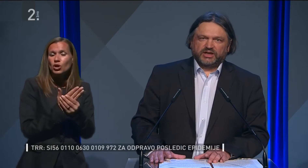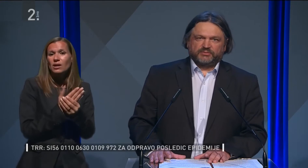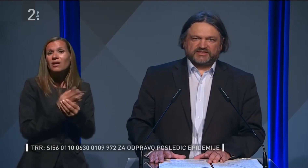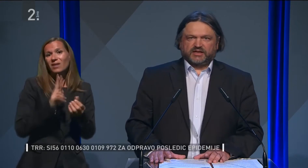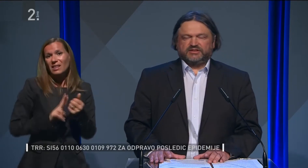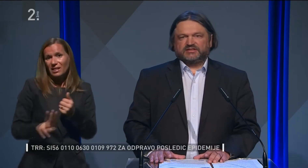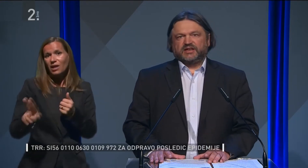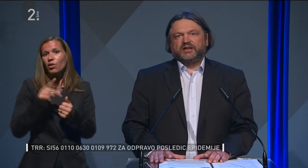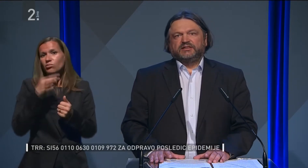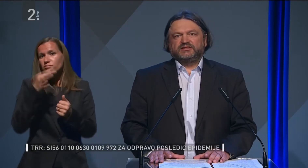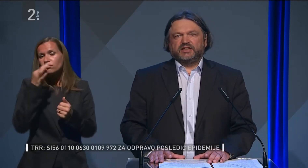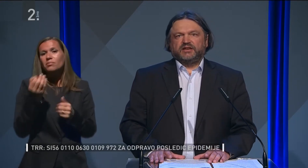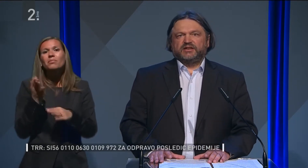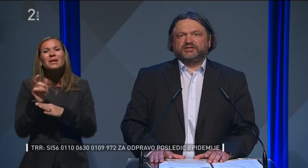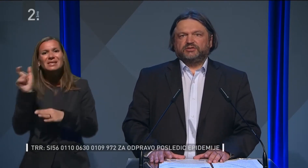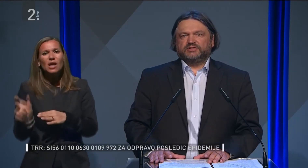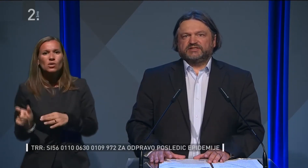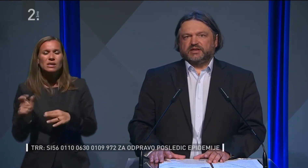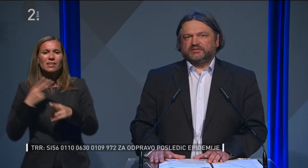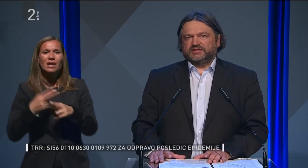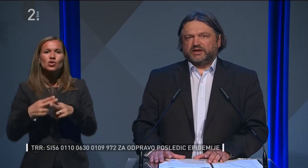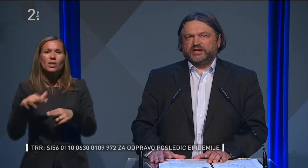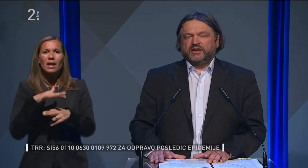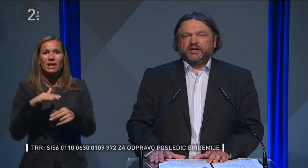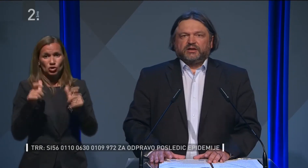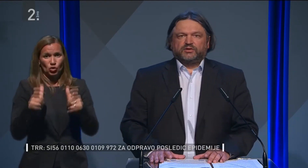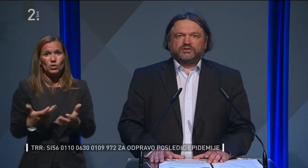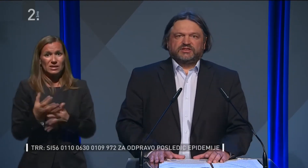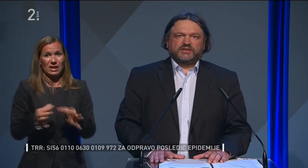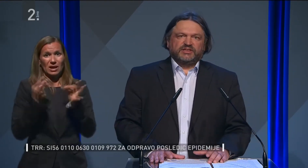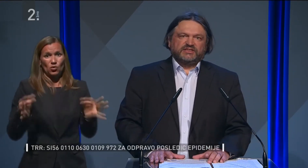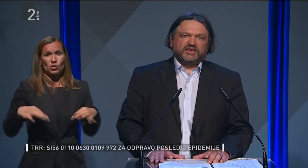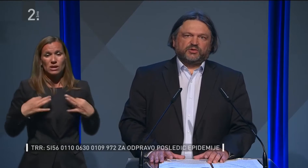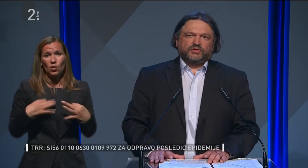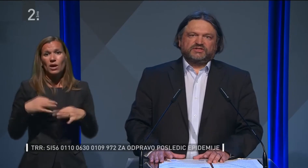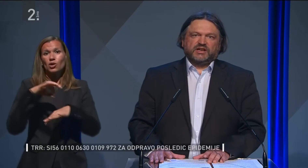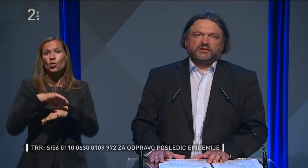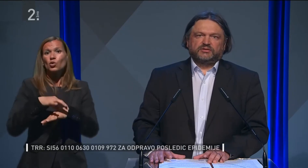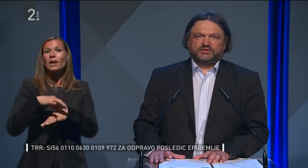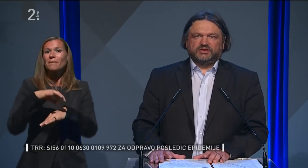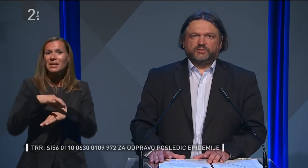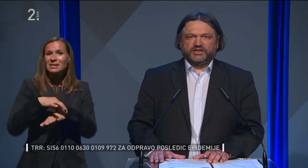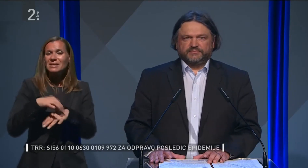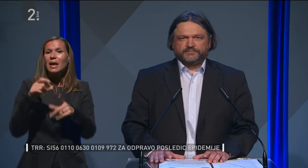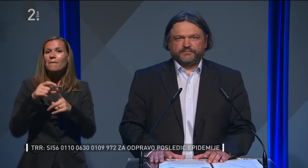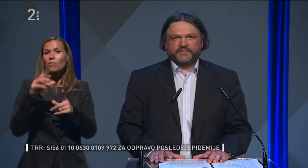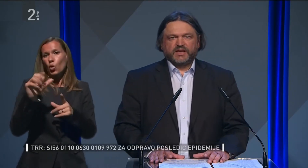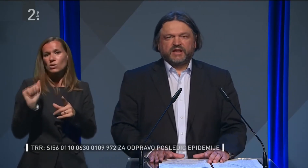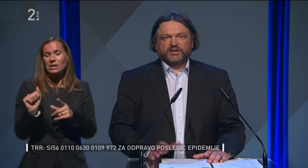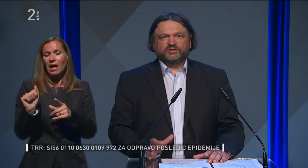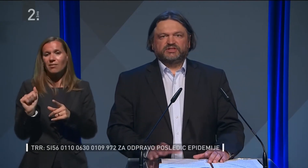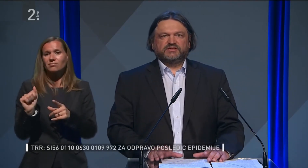spregovoljila predstavnica Nacionalnega inštituta za javno zdravje, doktorica medicine Polonca Truden Dobrin,